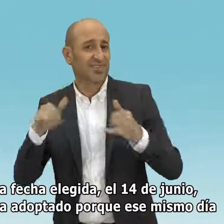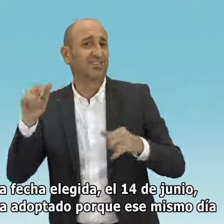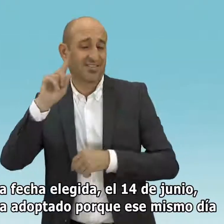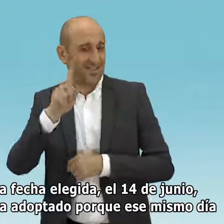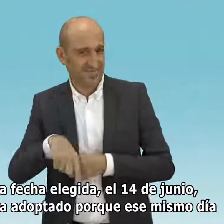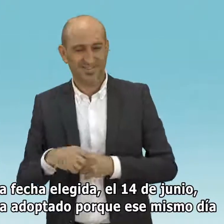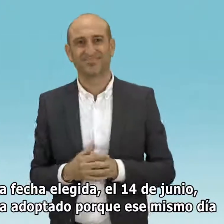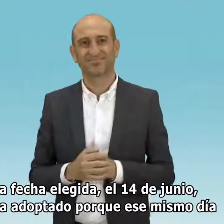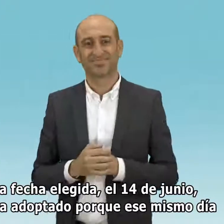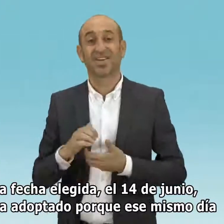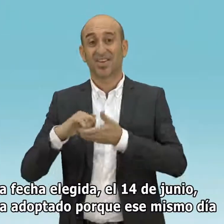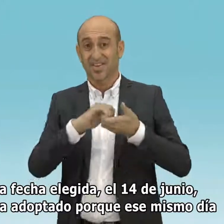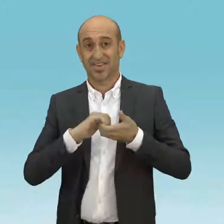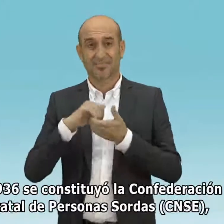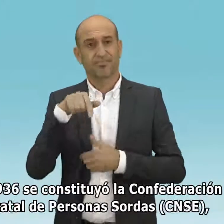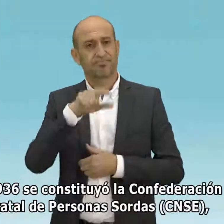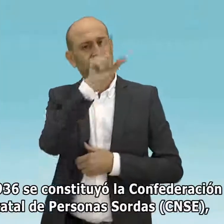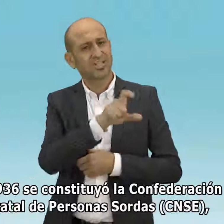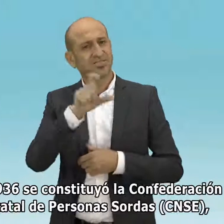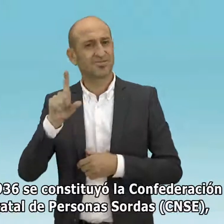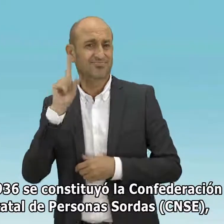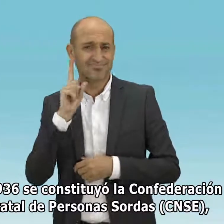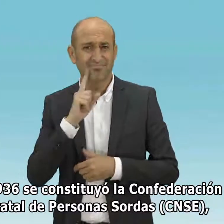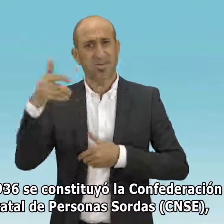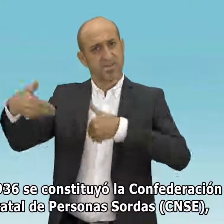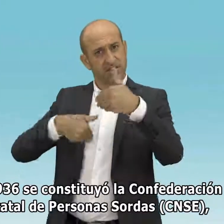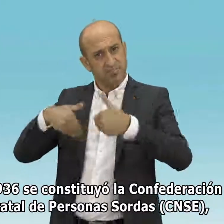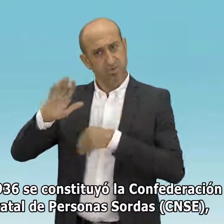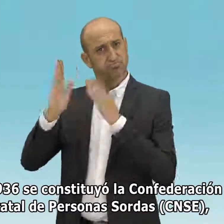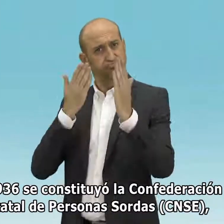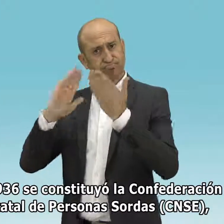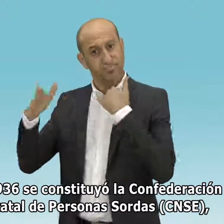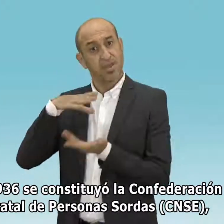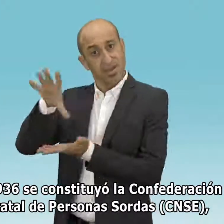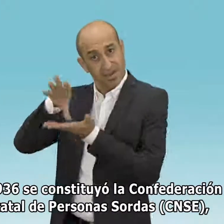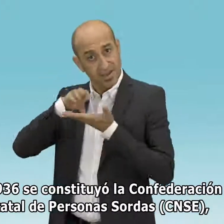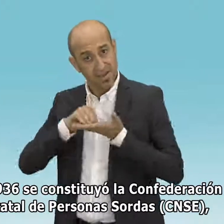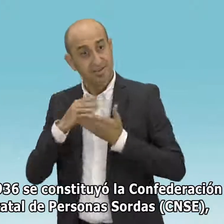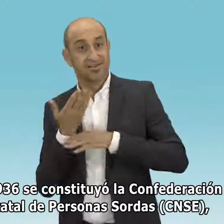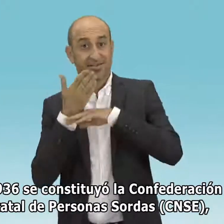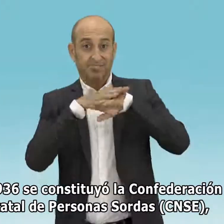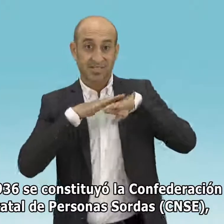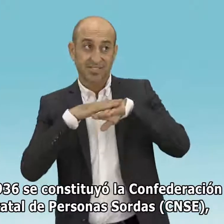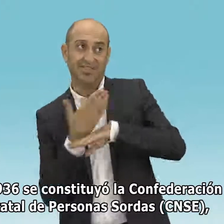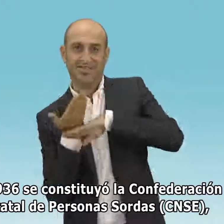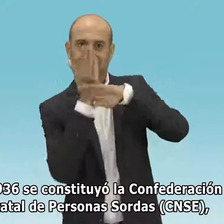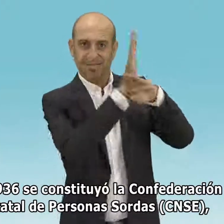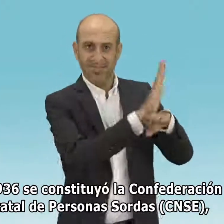se ha adoptado porque ese mismo día de 1936, se constituyó la Confederación Estatal de